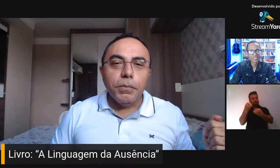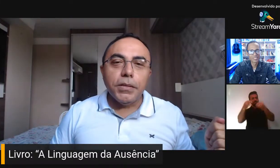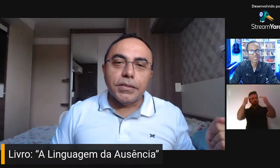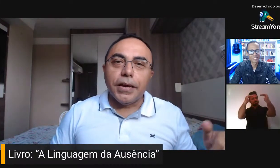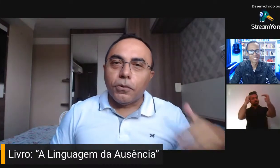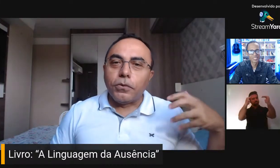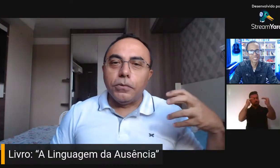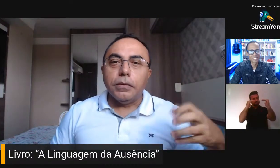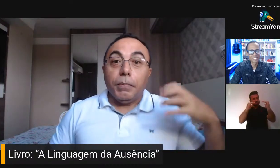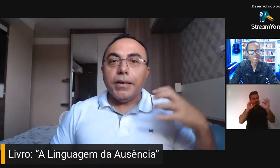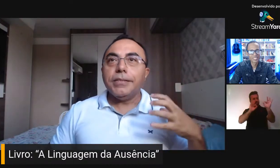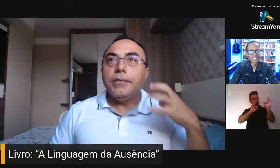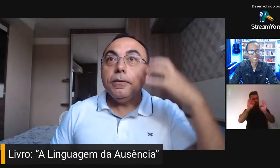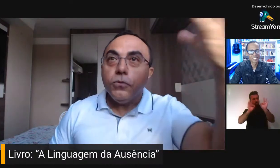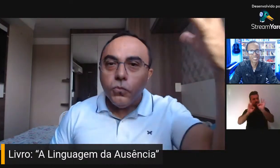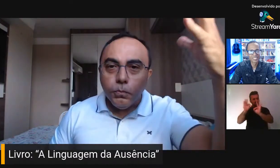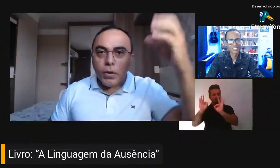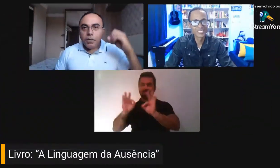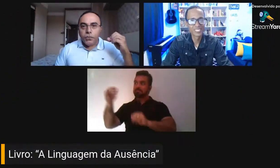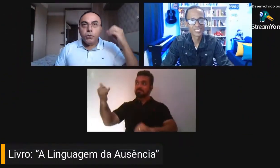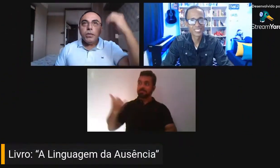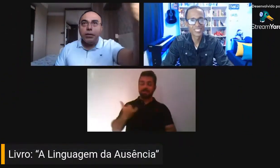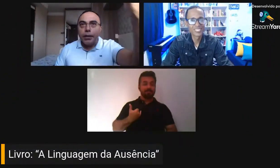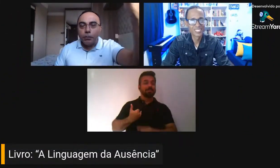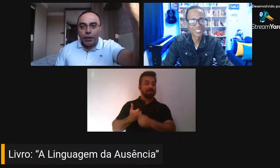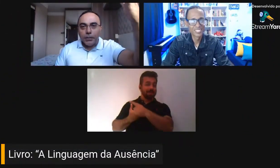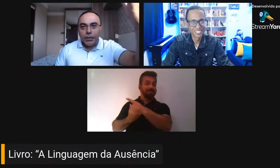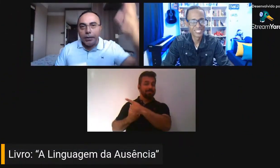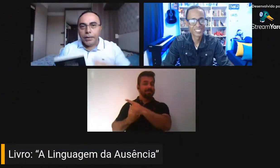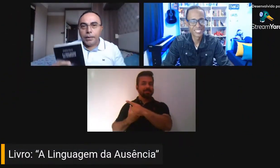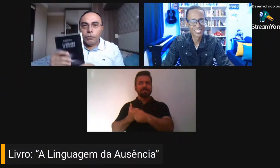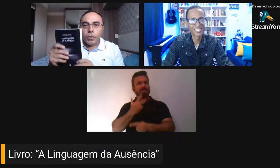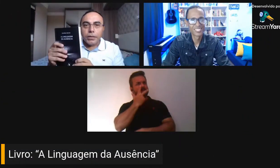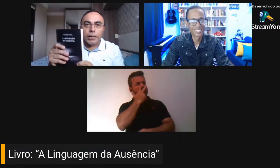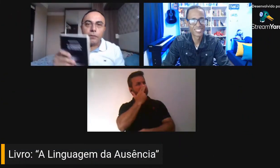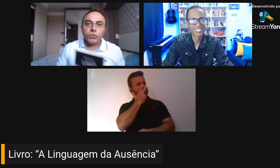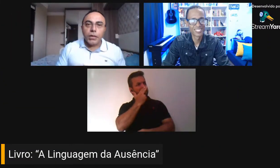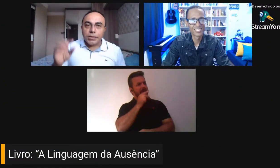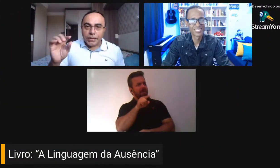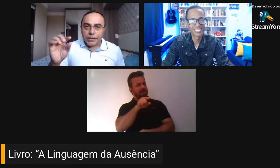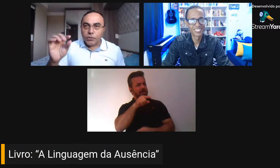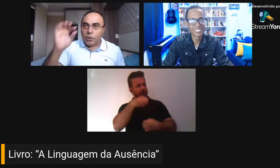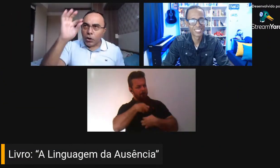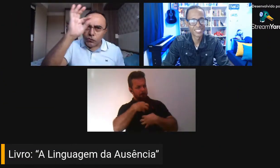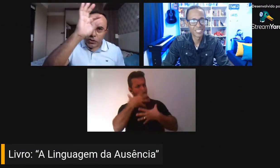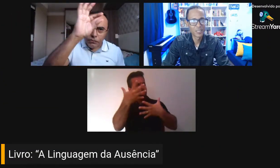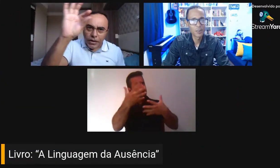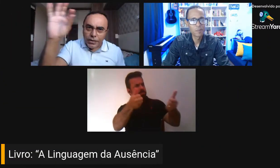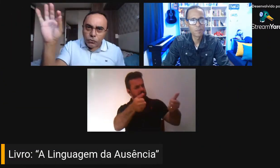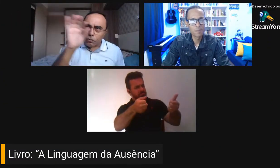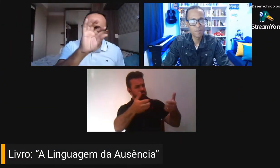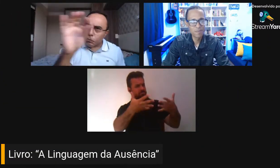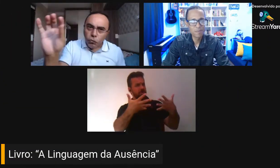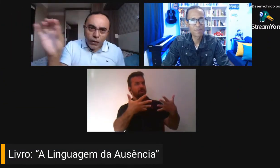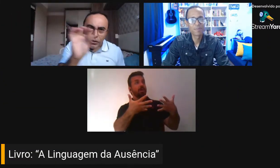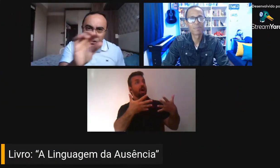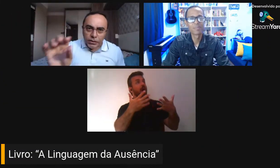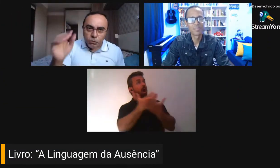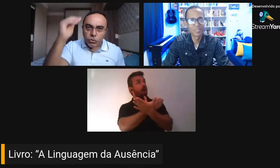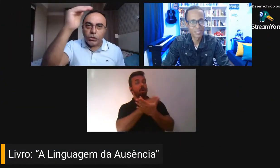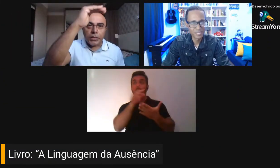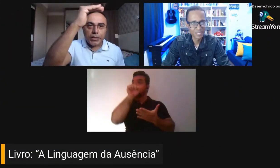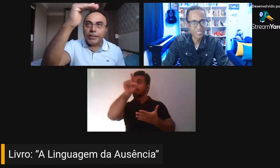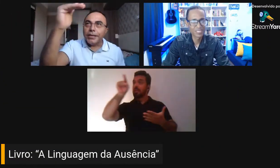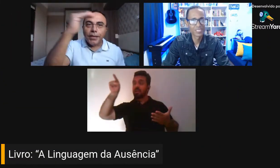coisa que me disseram quando parece que o poema veio inteiro para mim. Porque tem livros que as letras são menores, você vai lendo como se fosse por